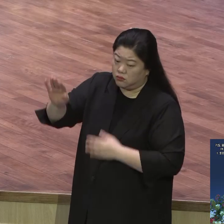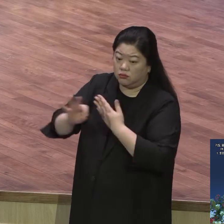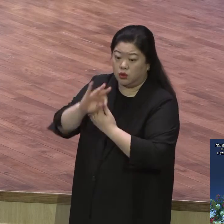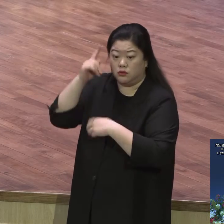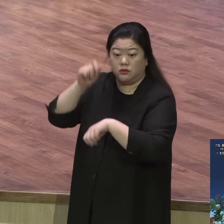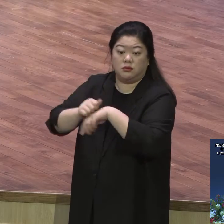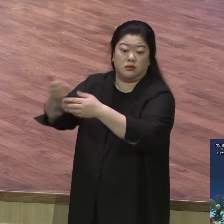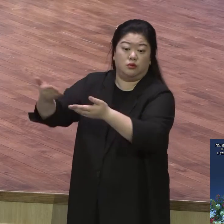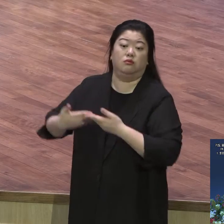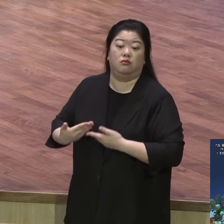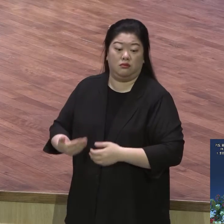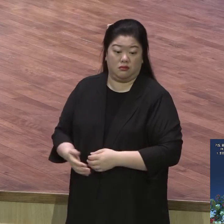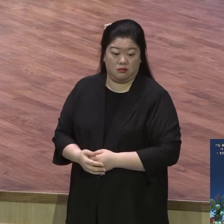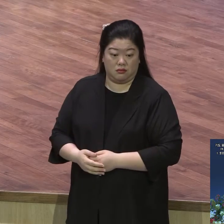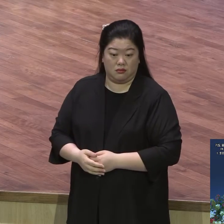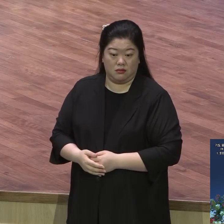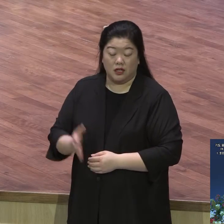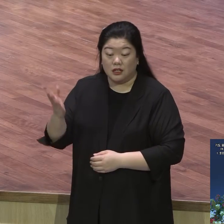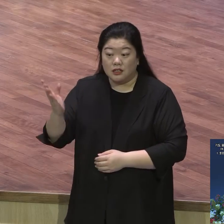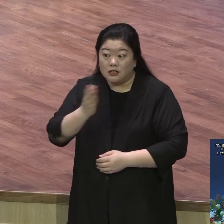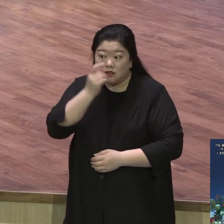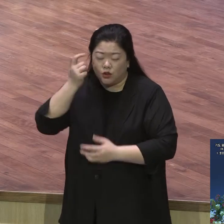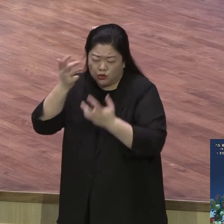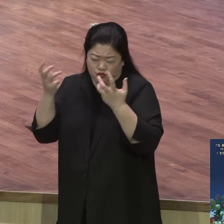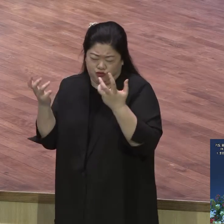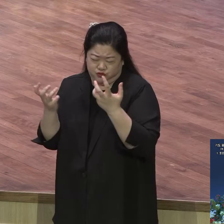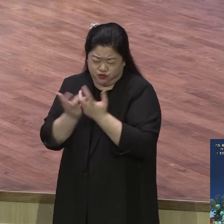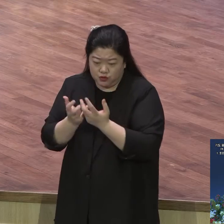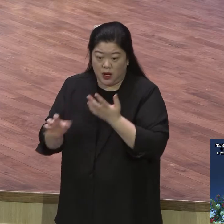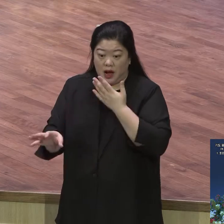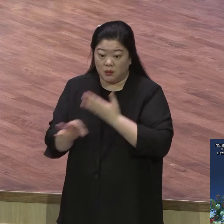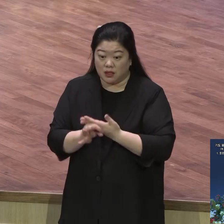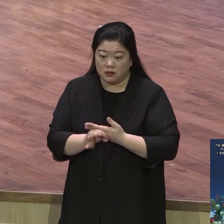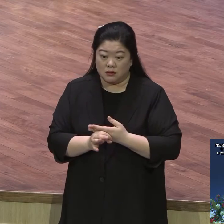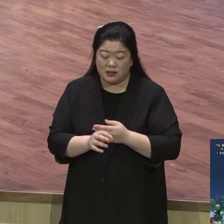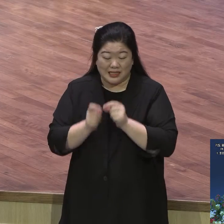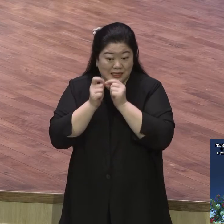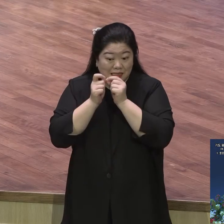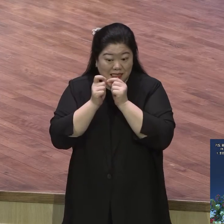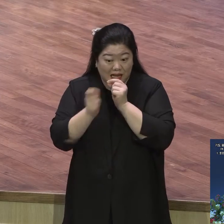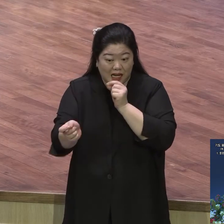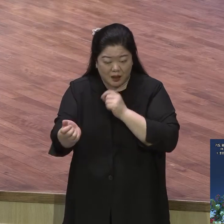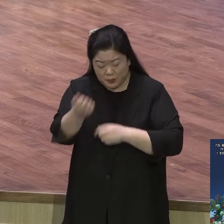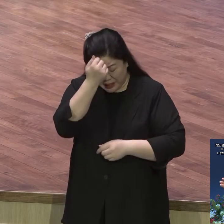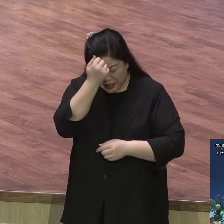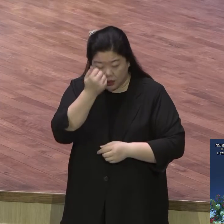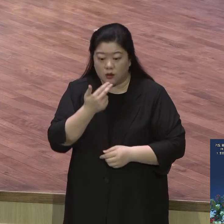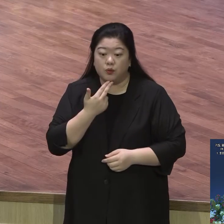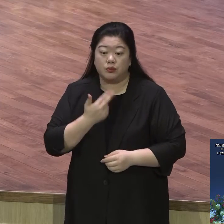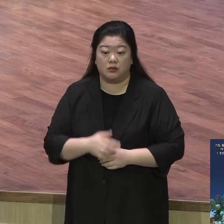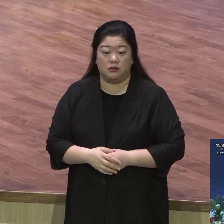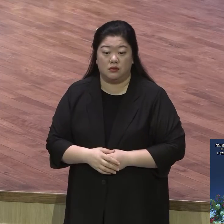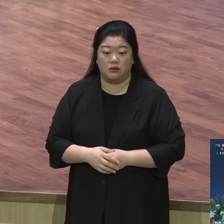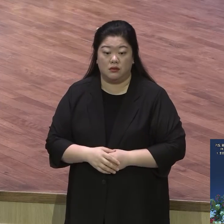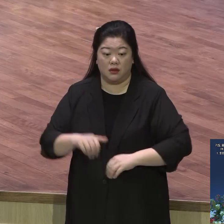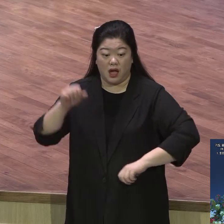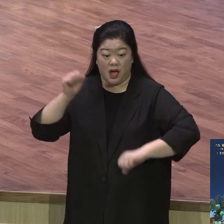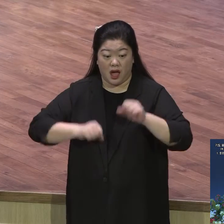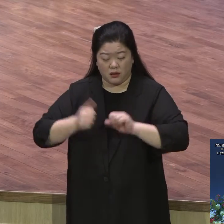성령은 지혜형이라 성령 충만한 사람은 절대 사기당하지 않습니다 절대 실패한 짓 하지 않는다고 하나님이